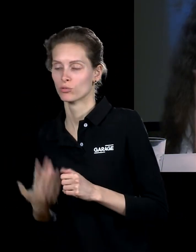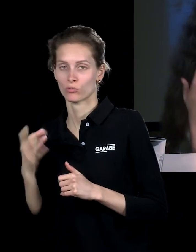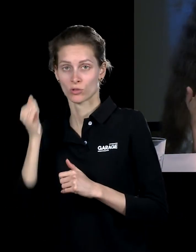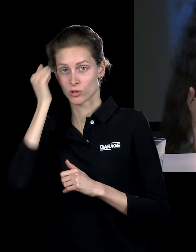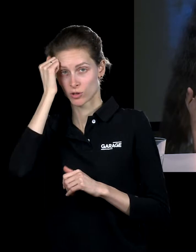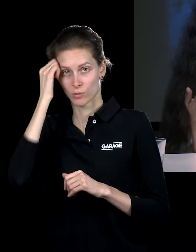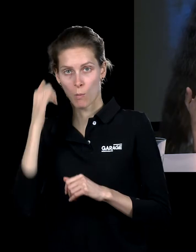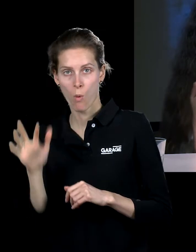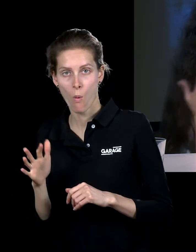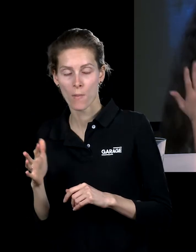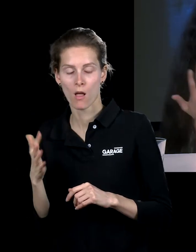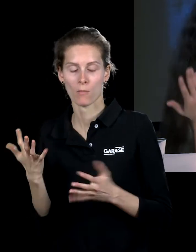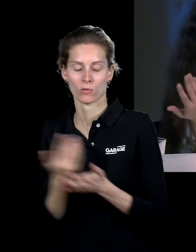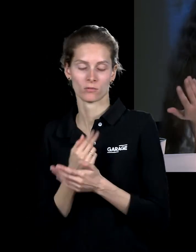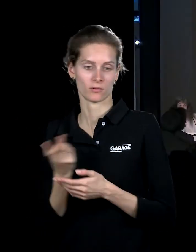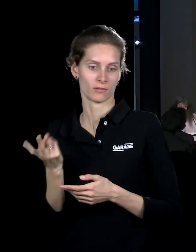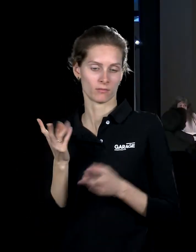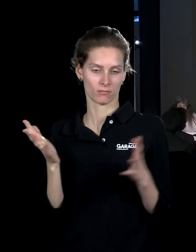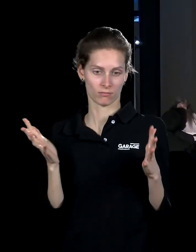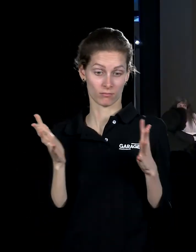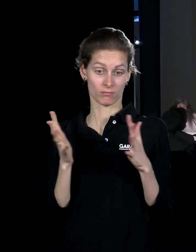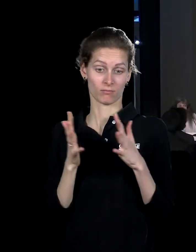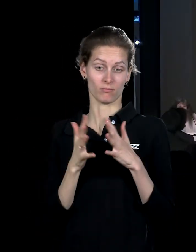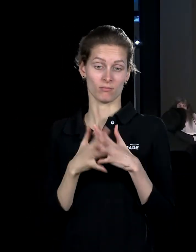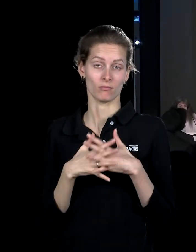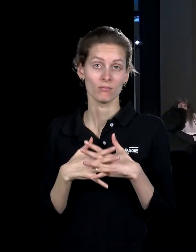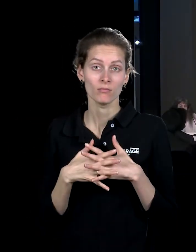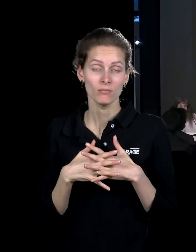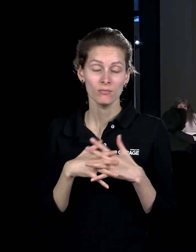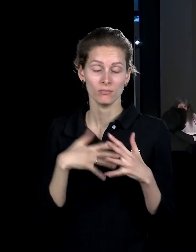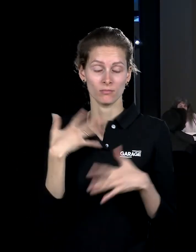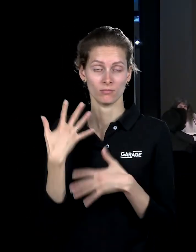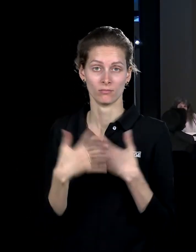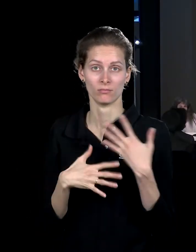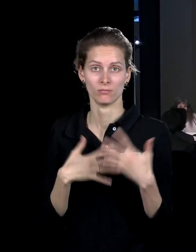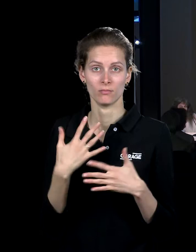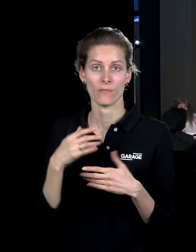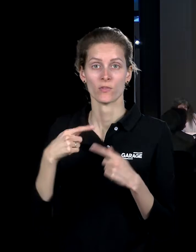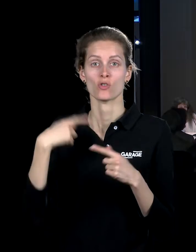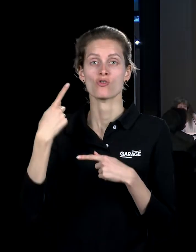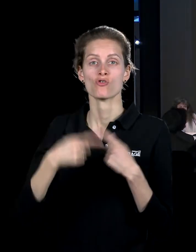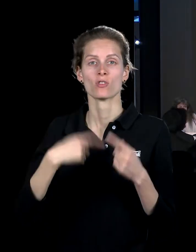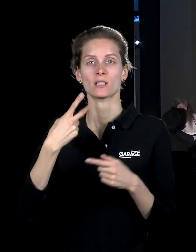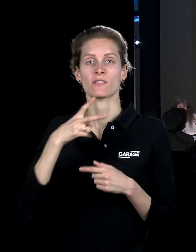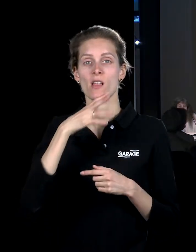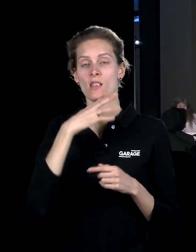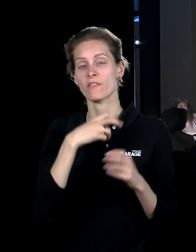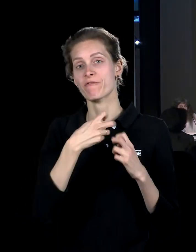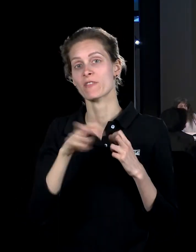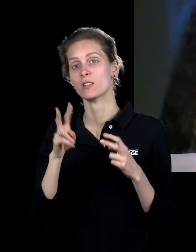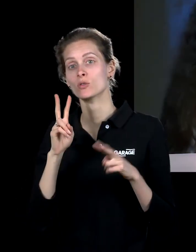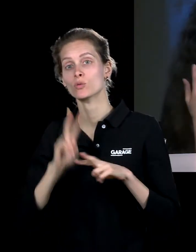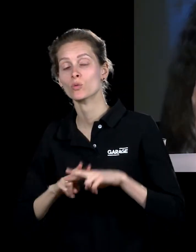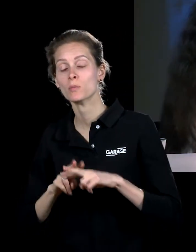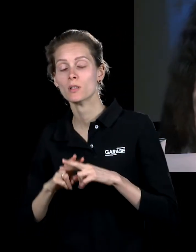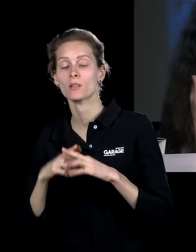который стал классикой, рассказы этого реального участника этих событий, которые через 20 лет вышел из тюрьмы, и